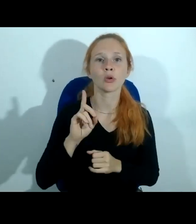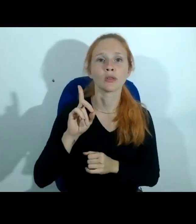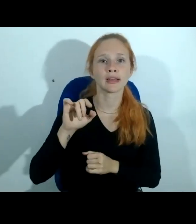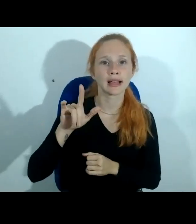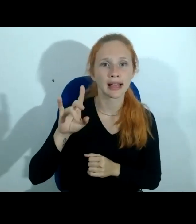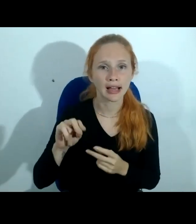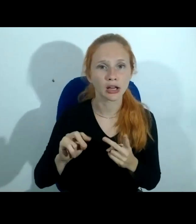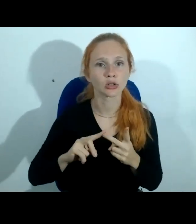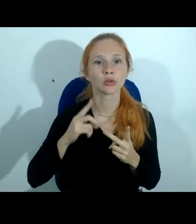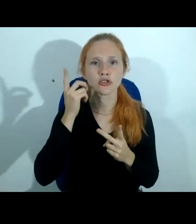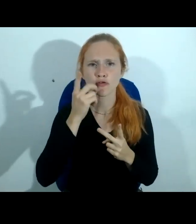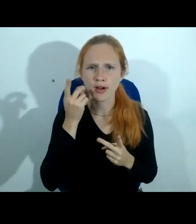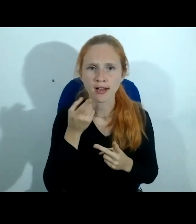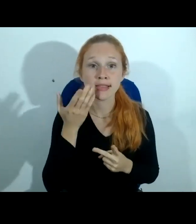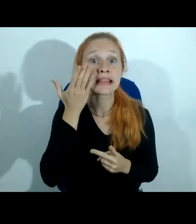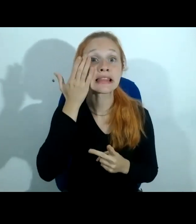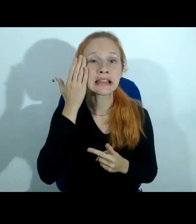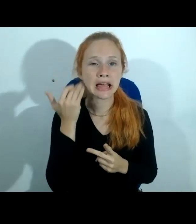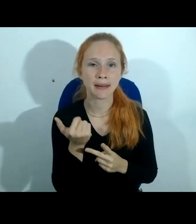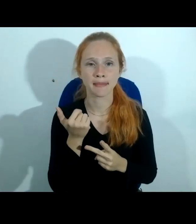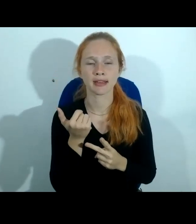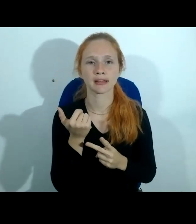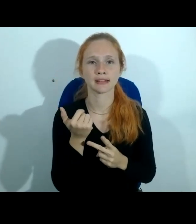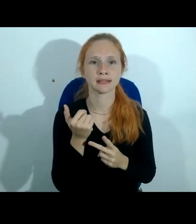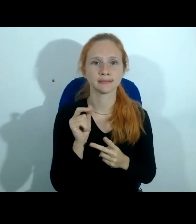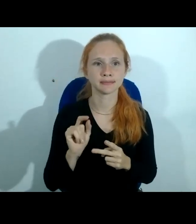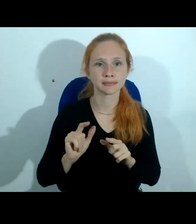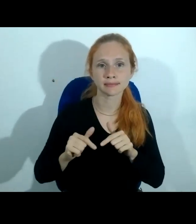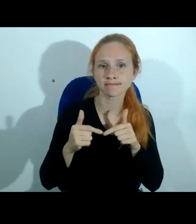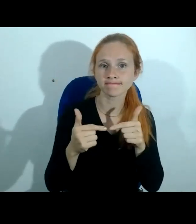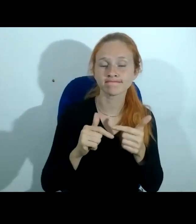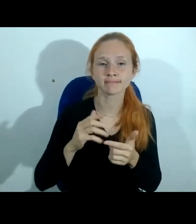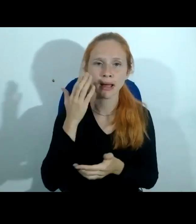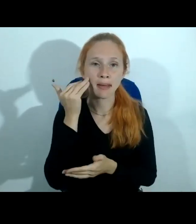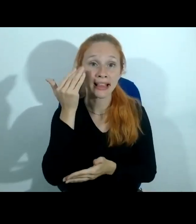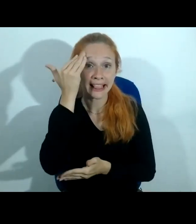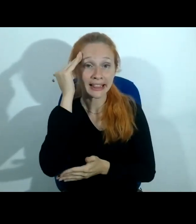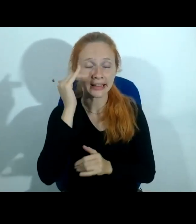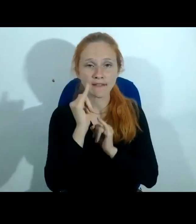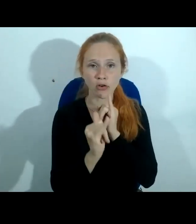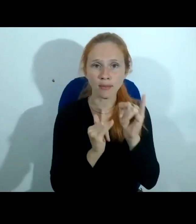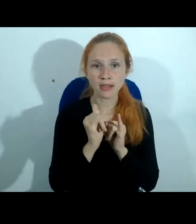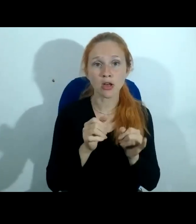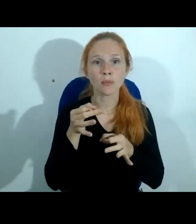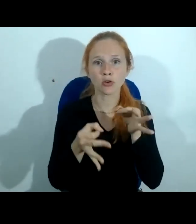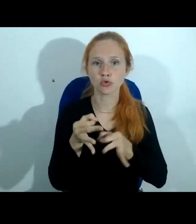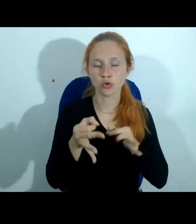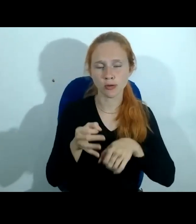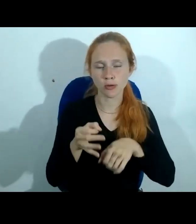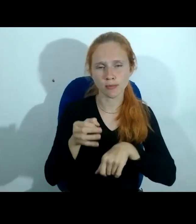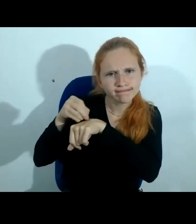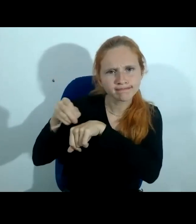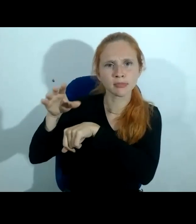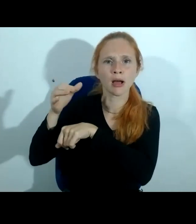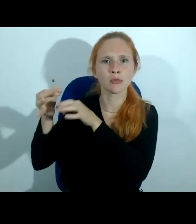o advogado saber compilar saber traduzir essas informações para o juiz para que o juiz possa